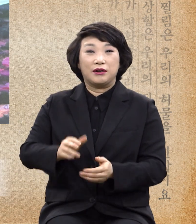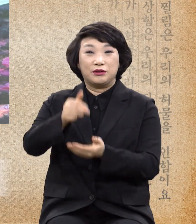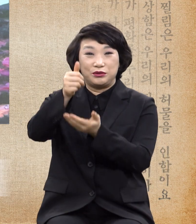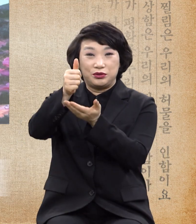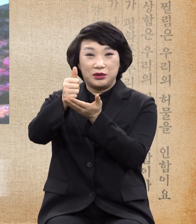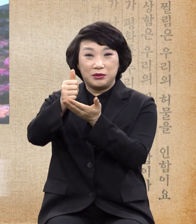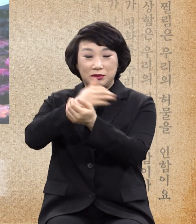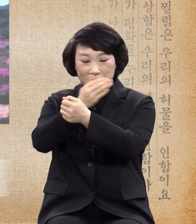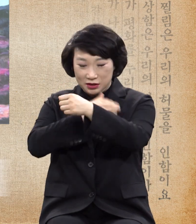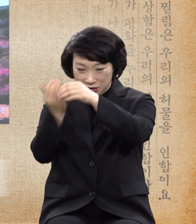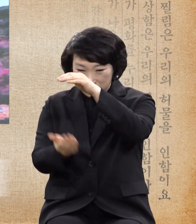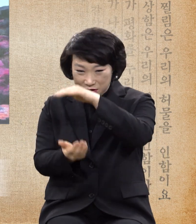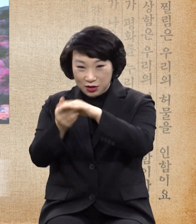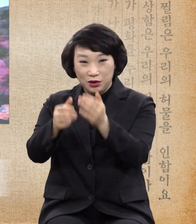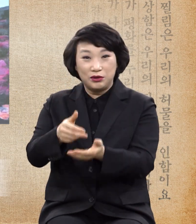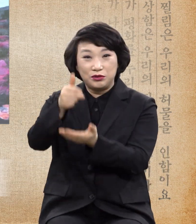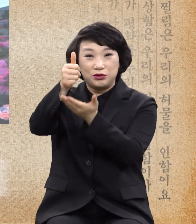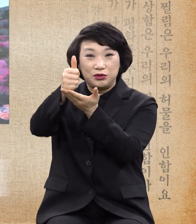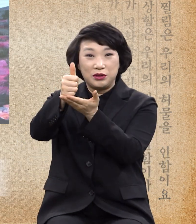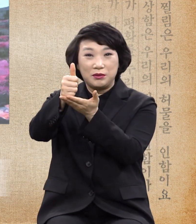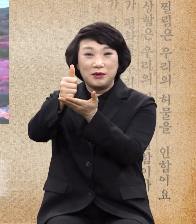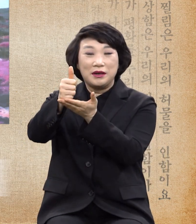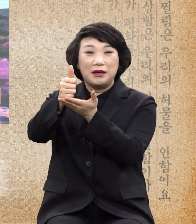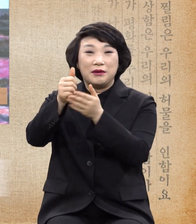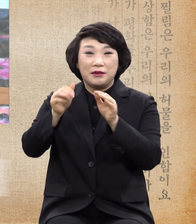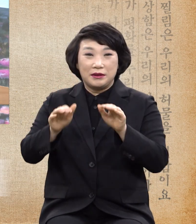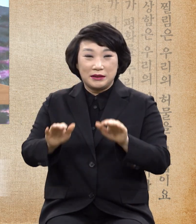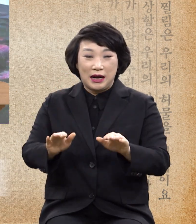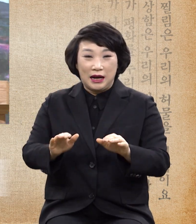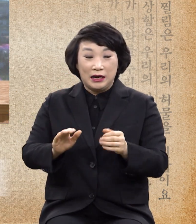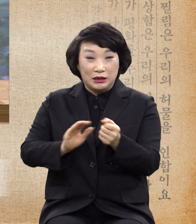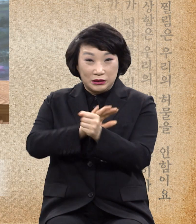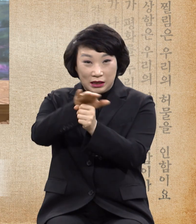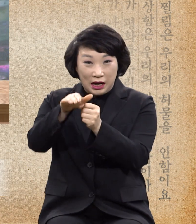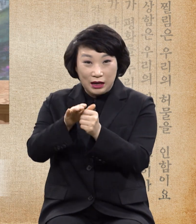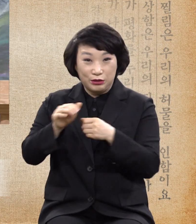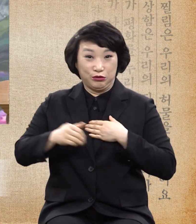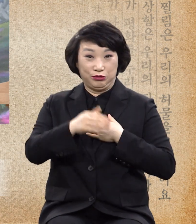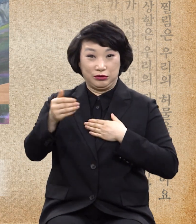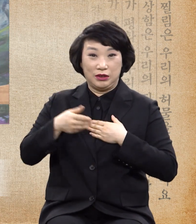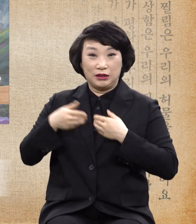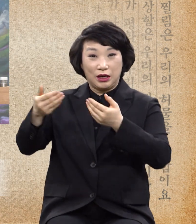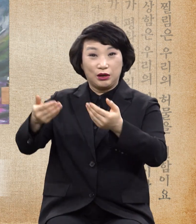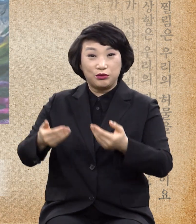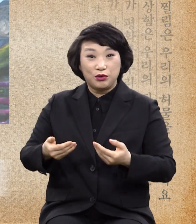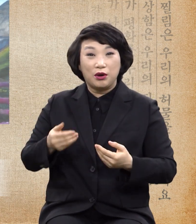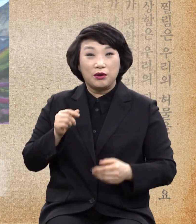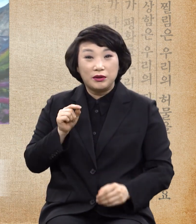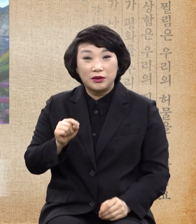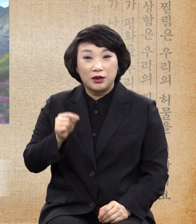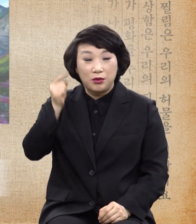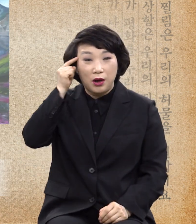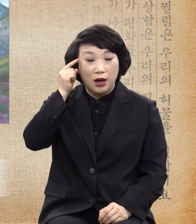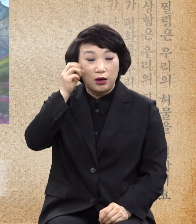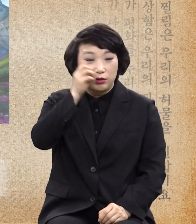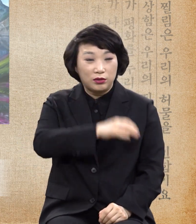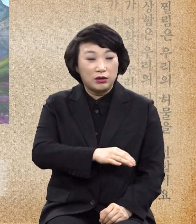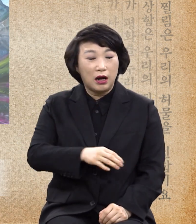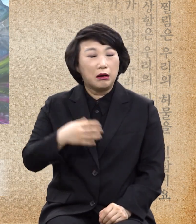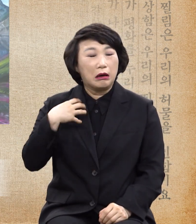전능하신 능력을 가신 하나님이 사랑을 우리에게 베푸시는 것은 그냥 의무적으로